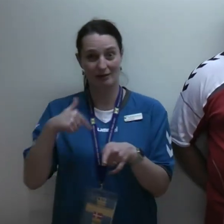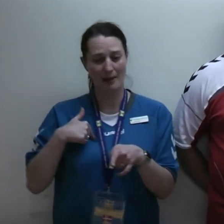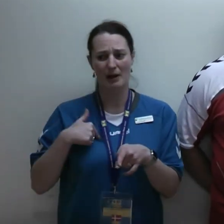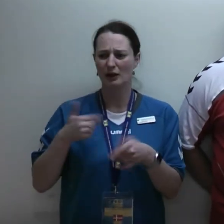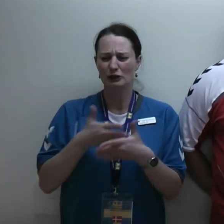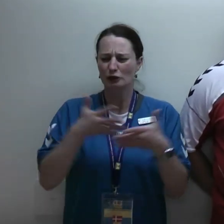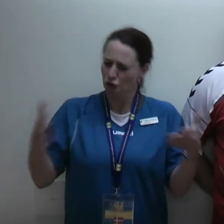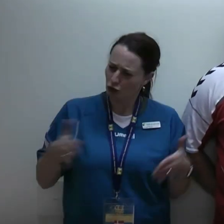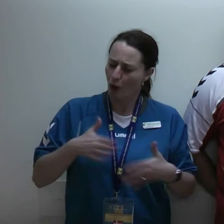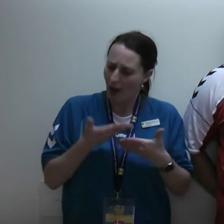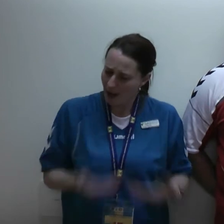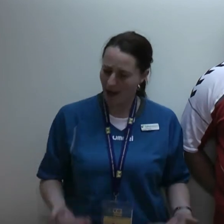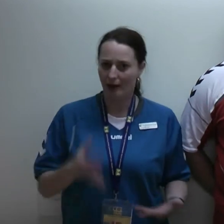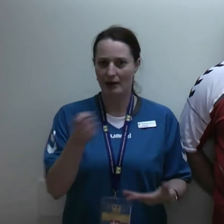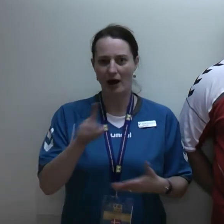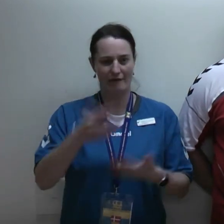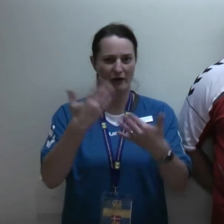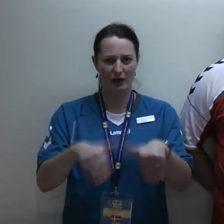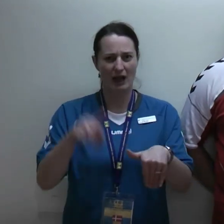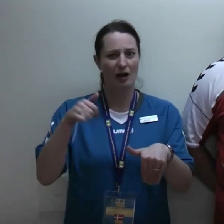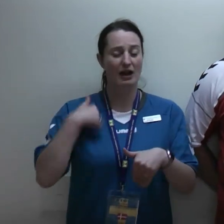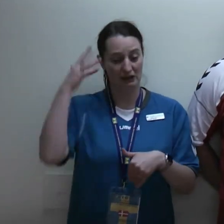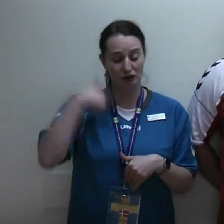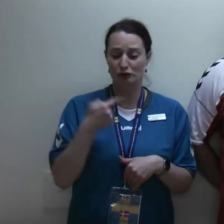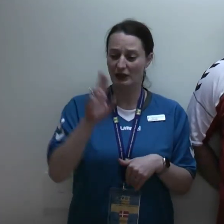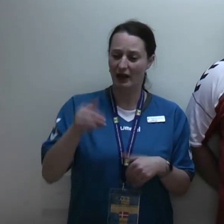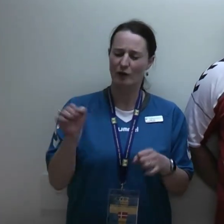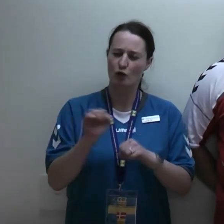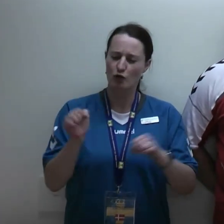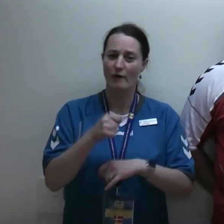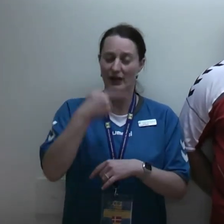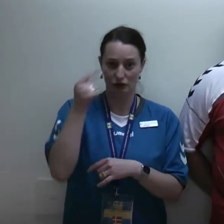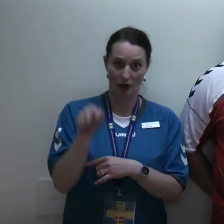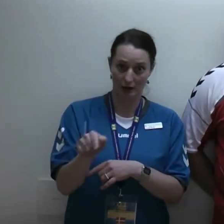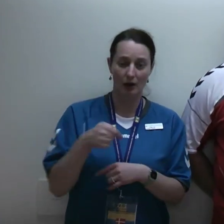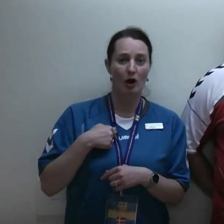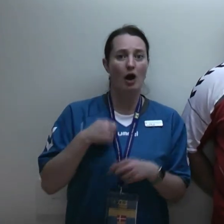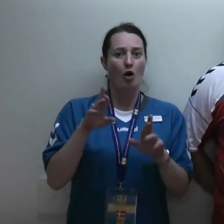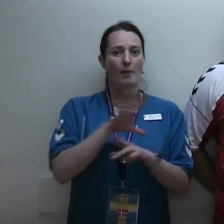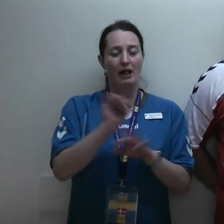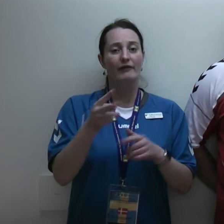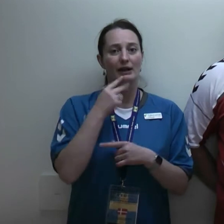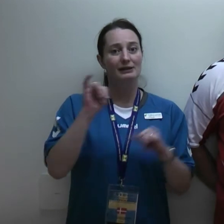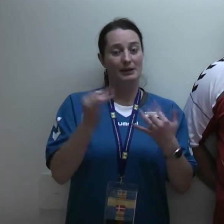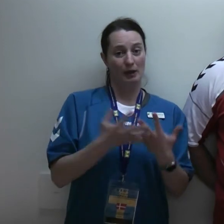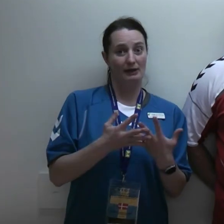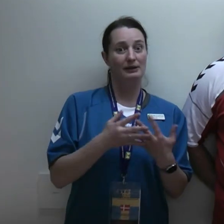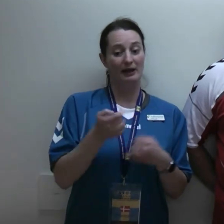spil. Jeg synes, at de kan være mega, mega stolte. Og jeg håber, alle dem, som har set dem på nettet, er meget, meget stolte af det, pigerne har leveret. For det var